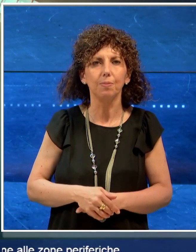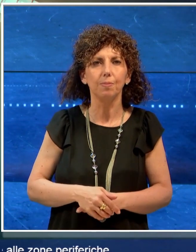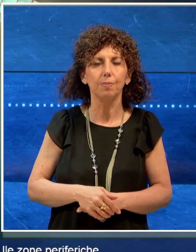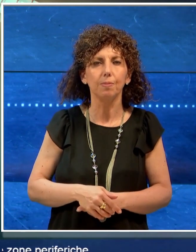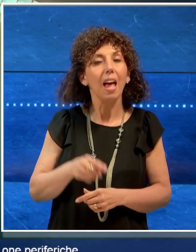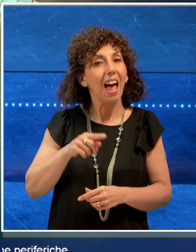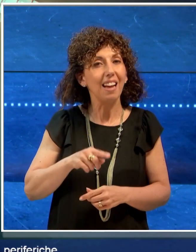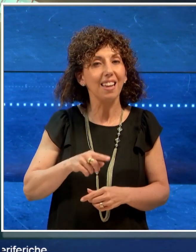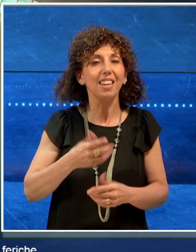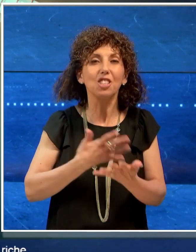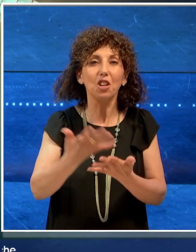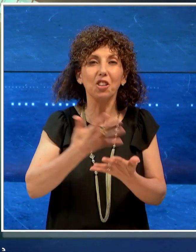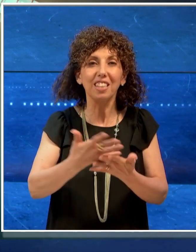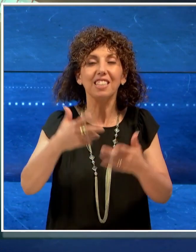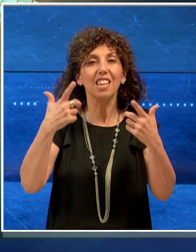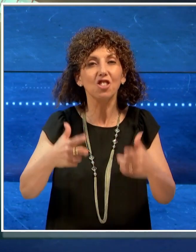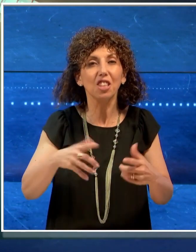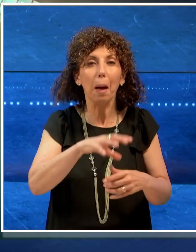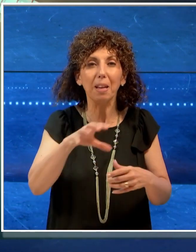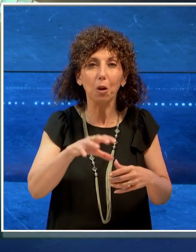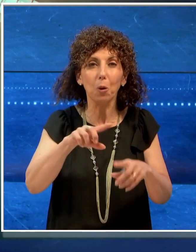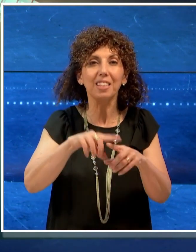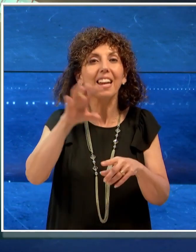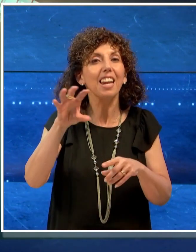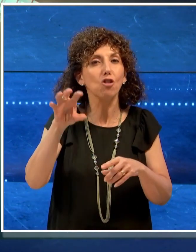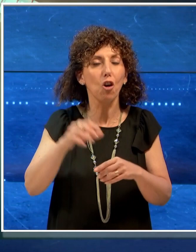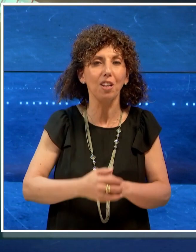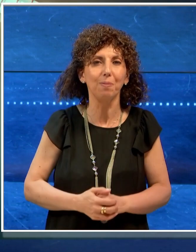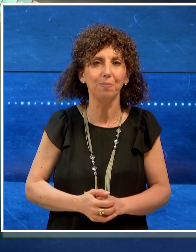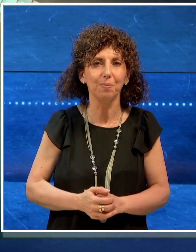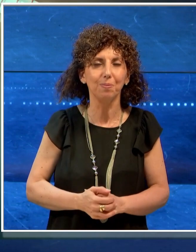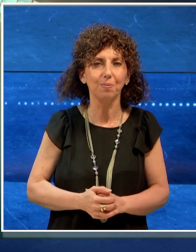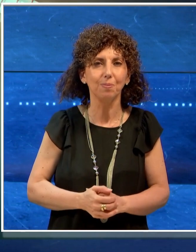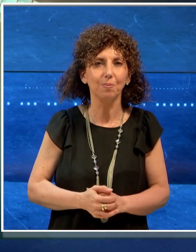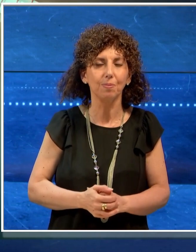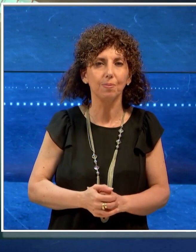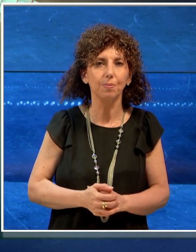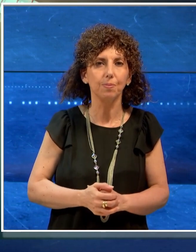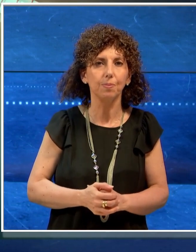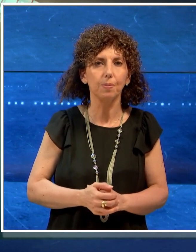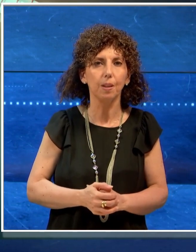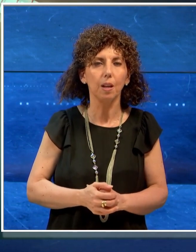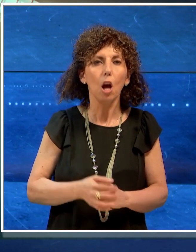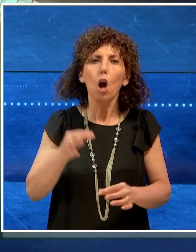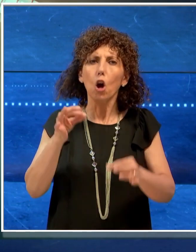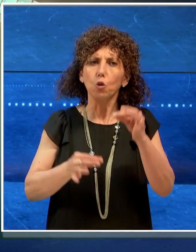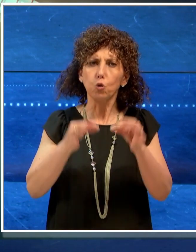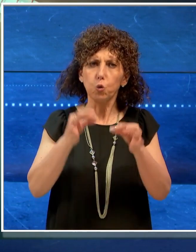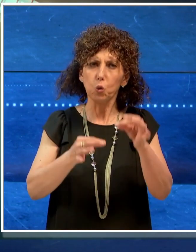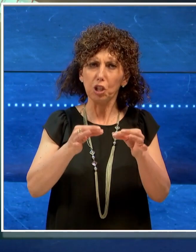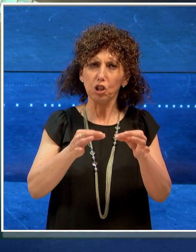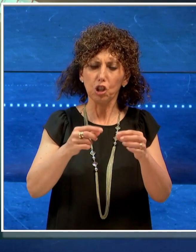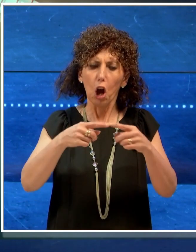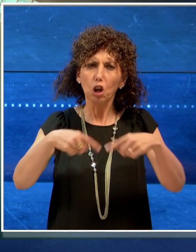E adesso le notizie dall'area metropolitana e dalla Regione. I giudici della Corte di